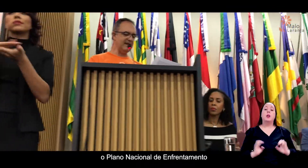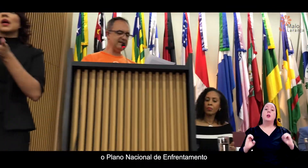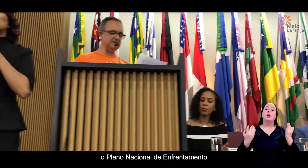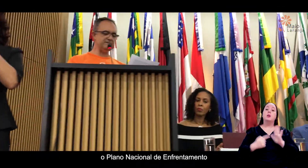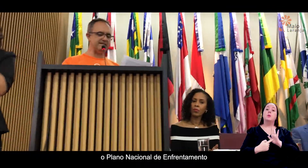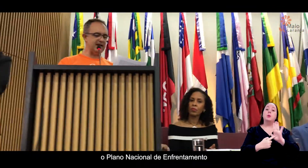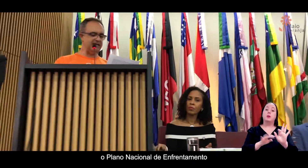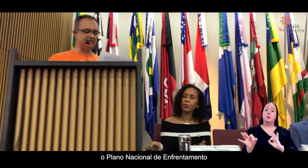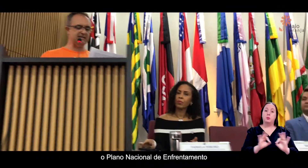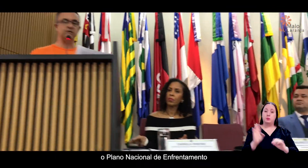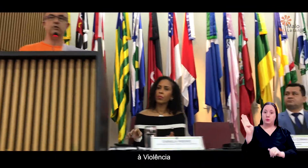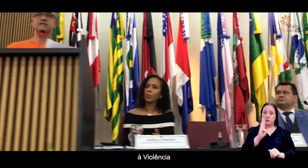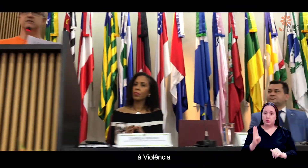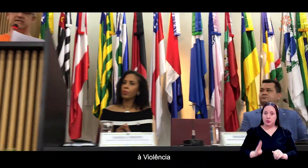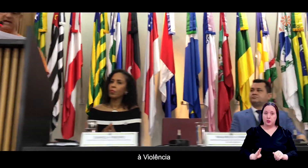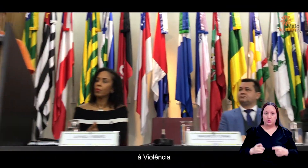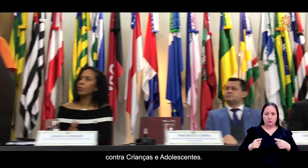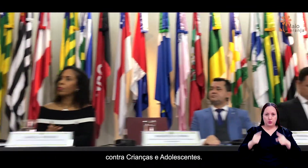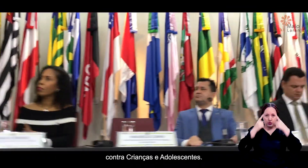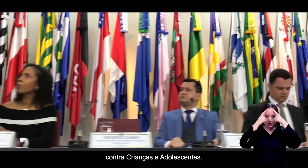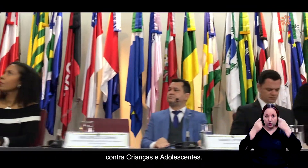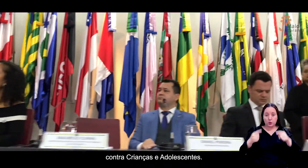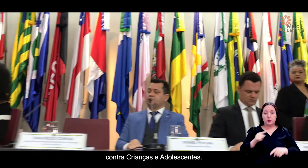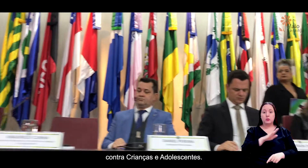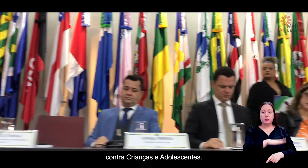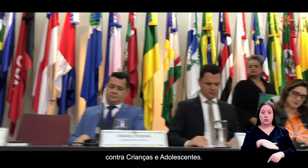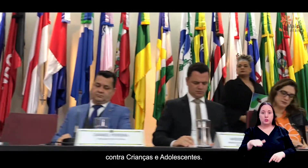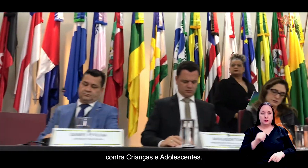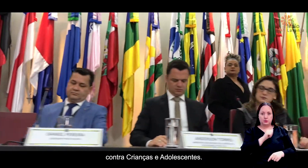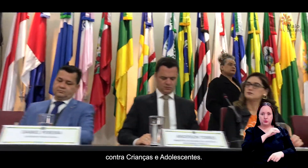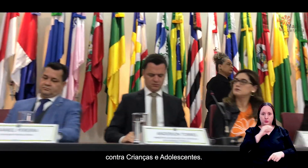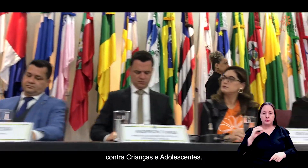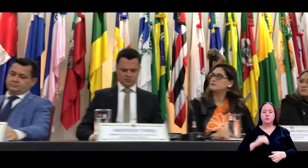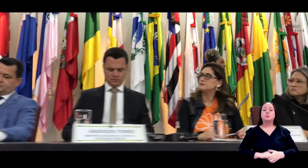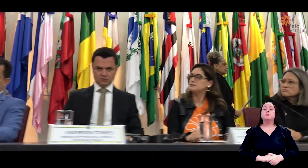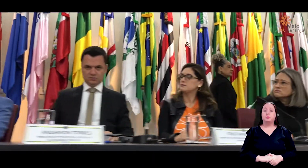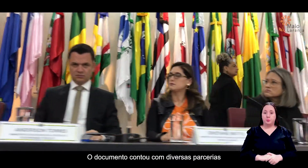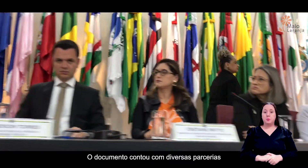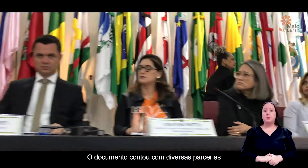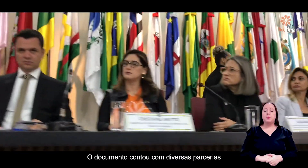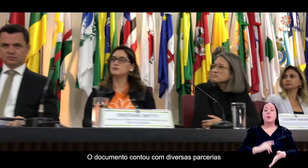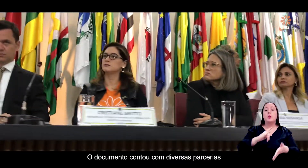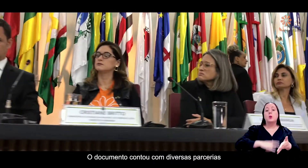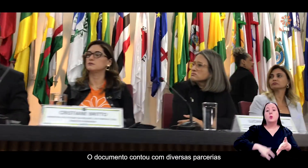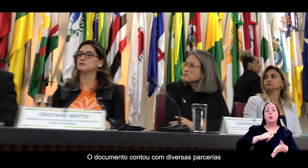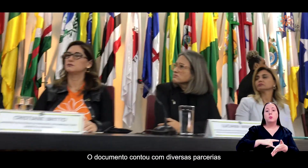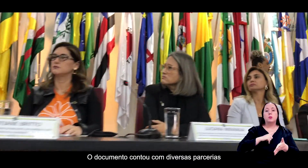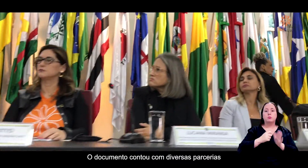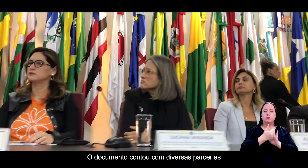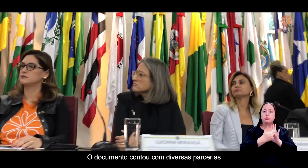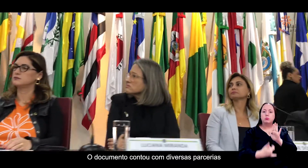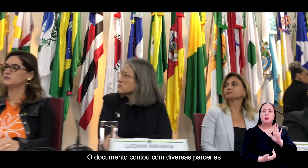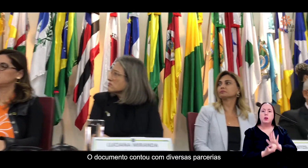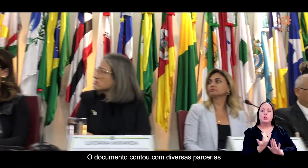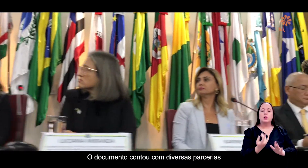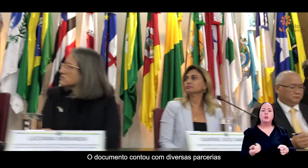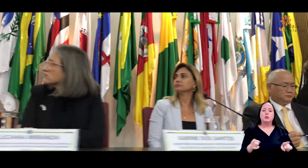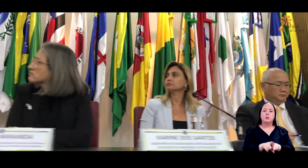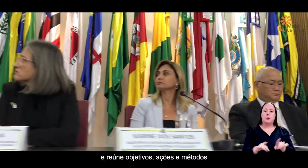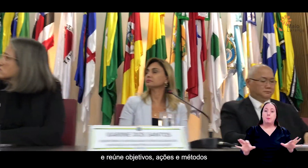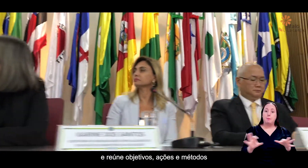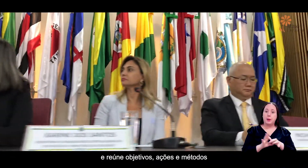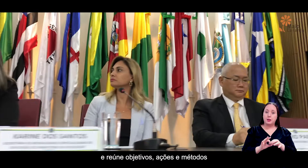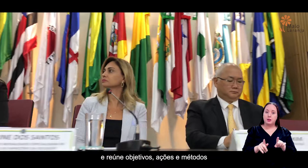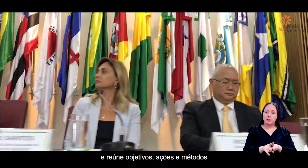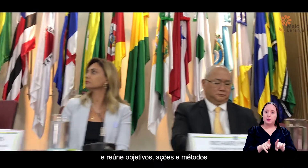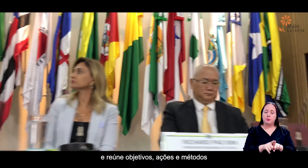Plano Nacional de Enfrentamento à Violência contra Crianças e Adolescentes. O documento contou com diversas parcerias